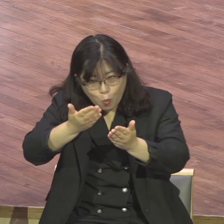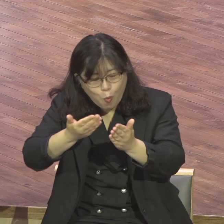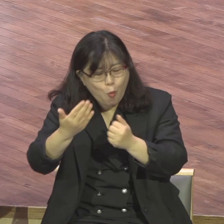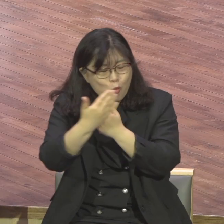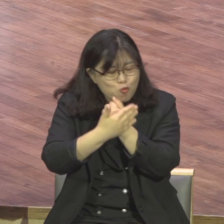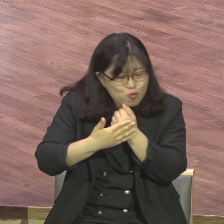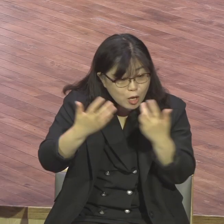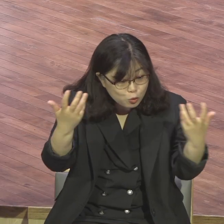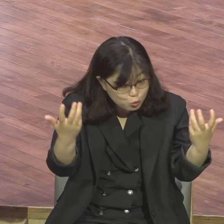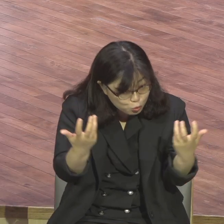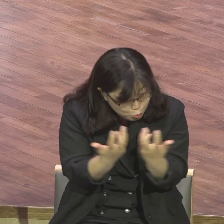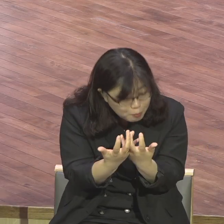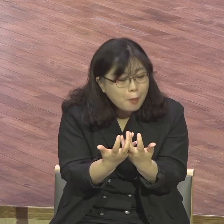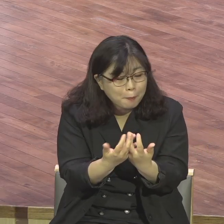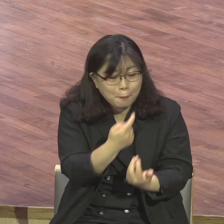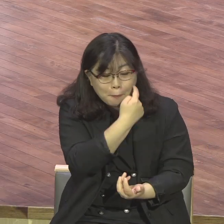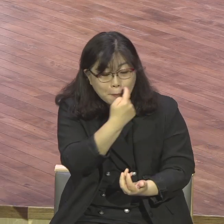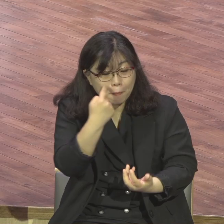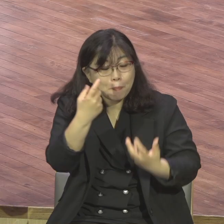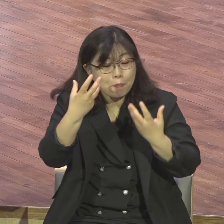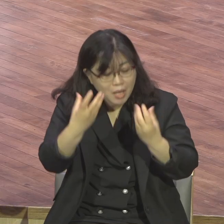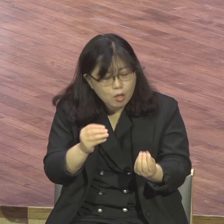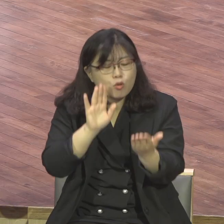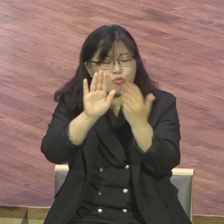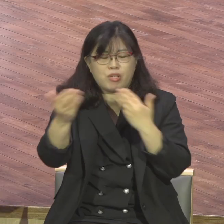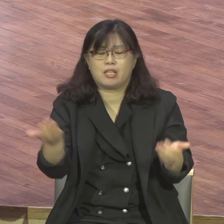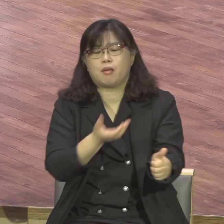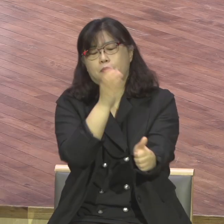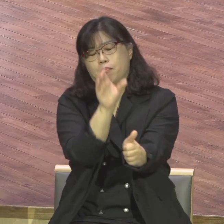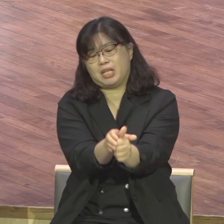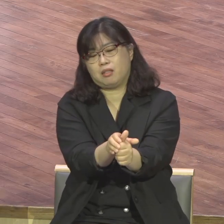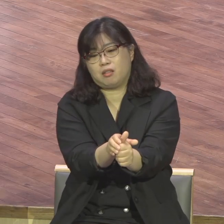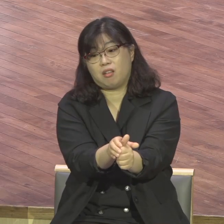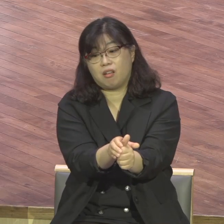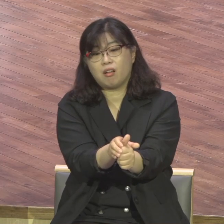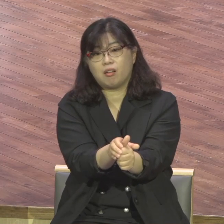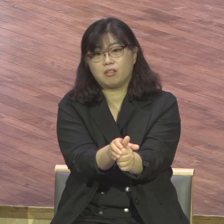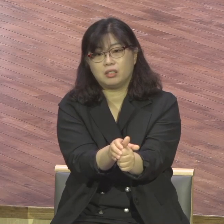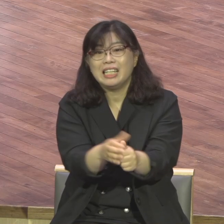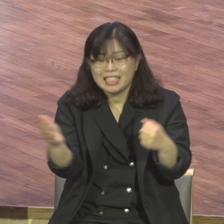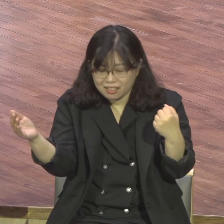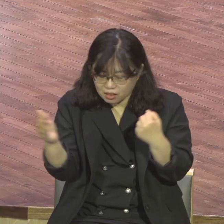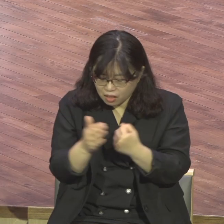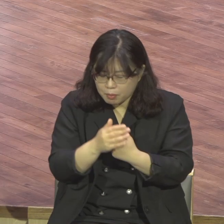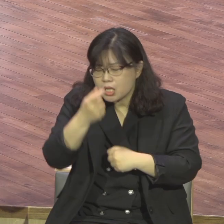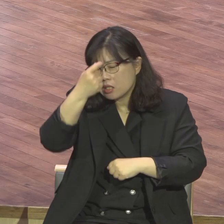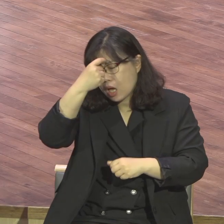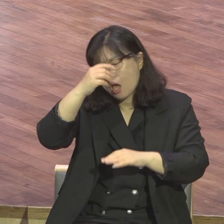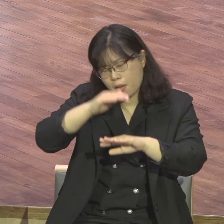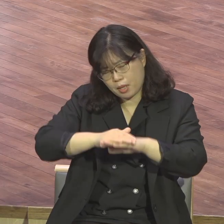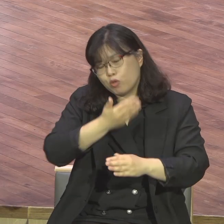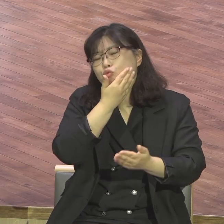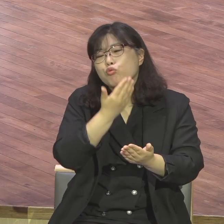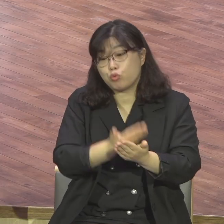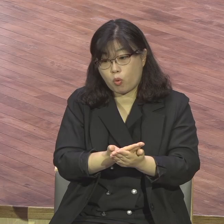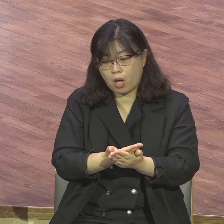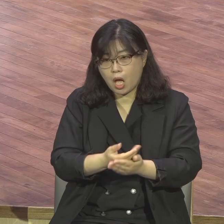그러니까 예배에 성공했느냐 실패했느냐 이게 따라서 사역과